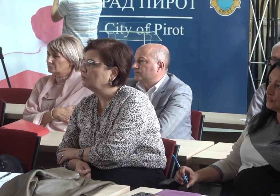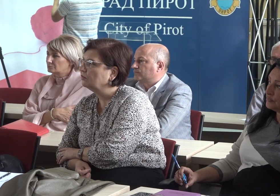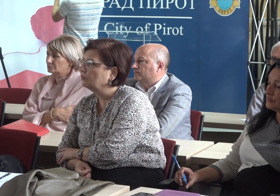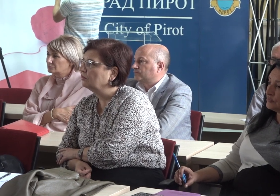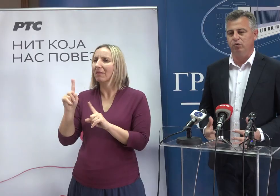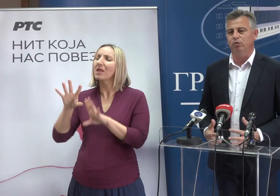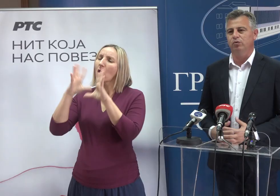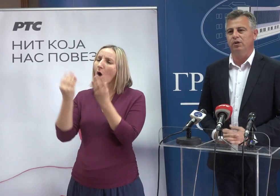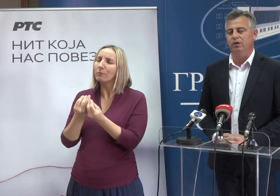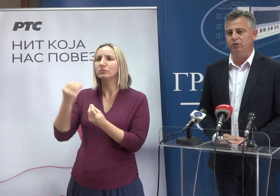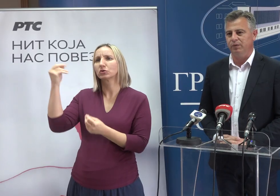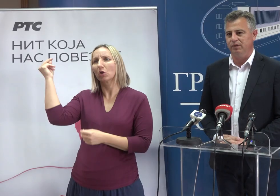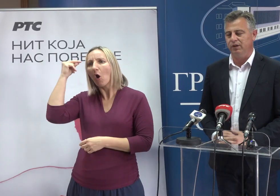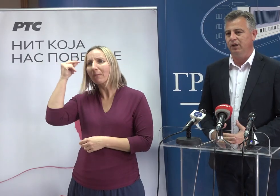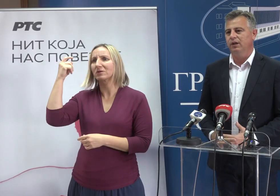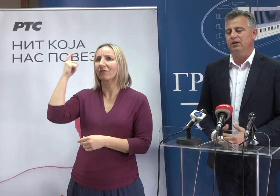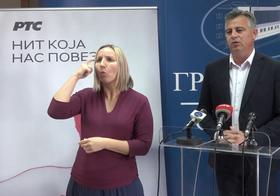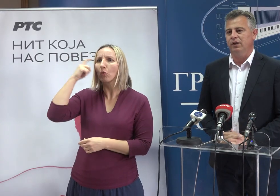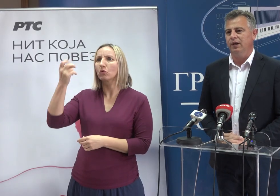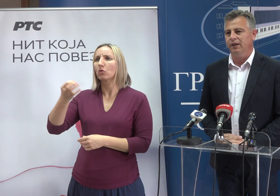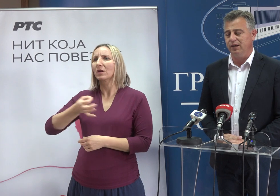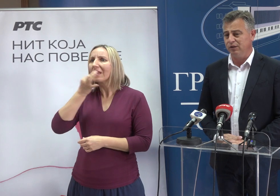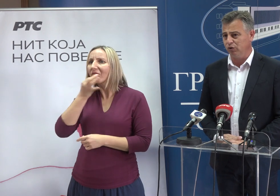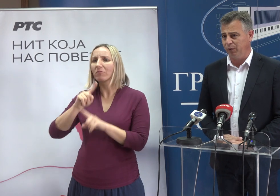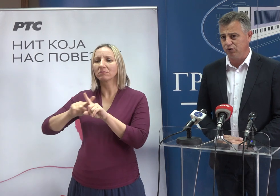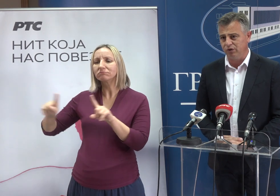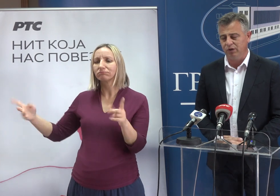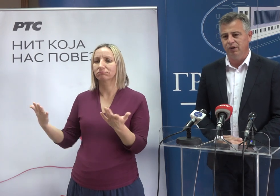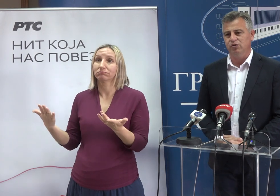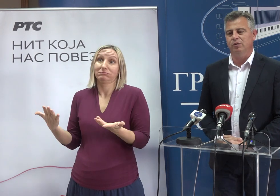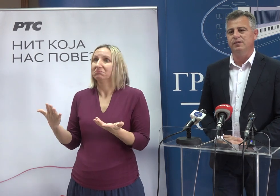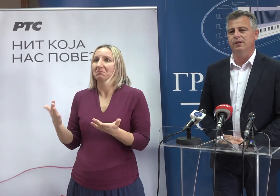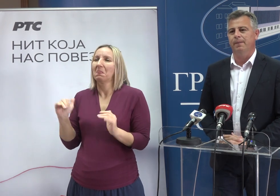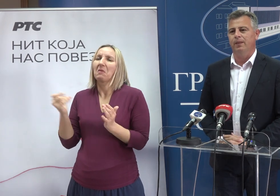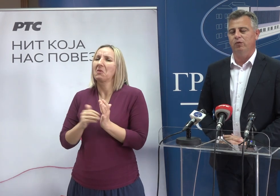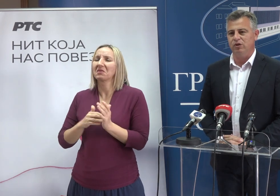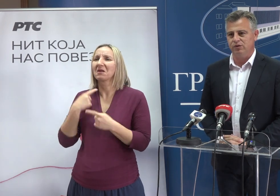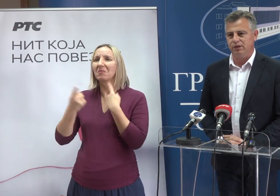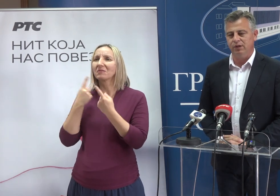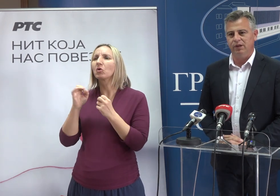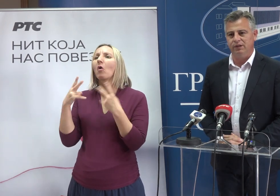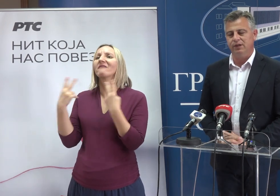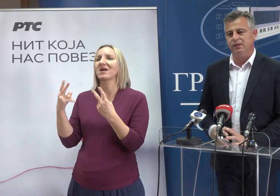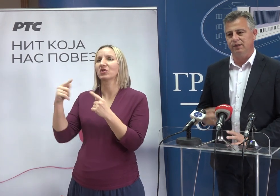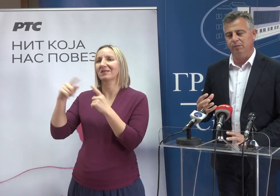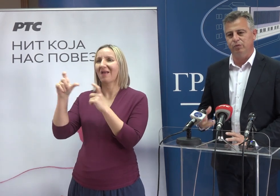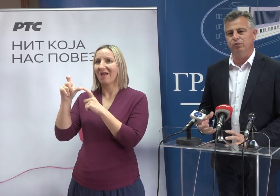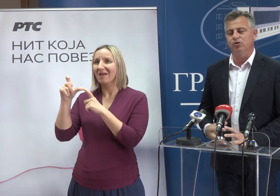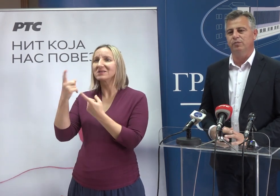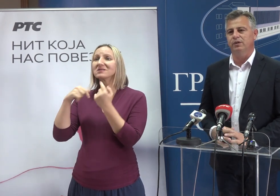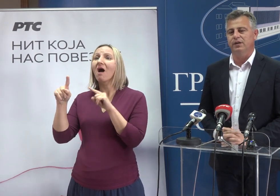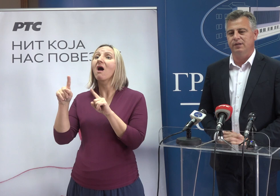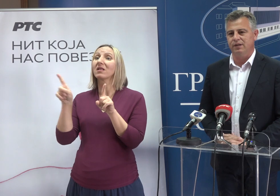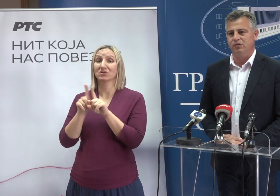nego opšte obrazovni, kulturni, informativni tako da je izlično pričati čini mi se o važnosti RTS-a ali da